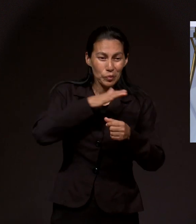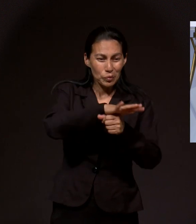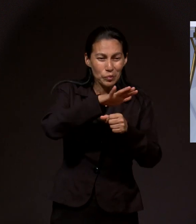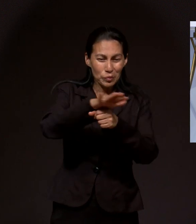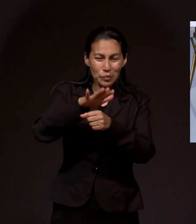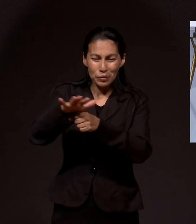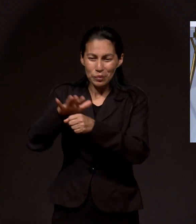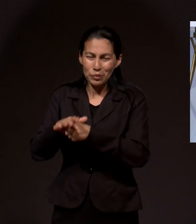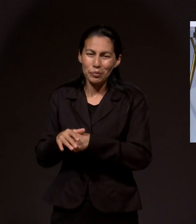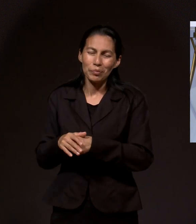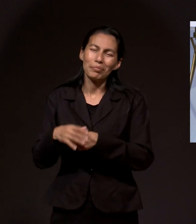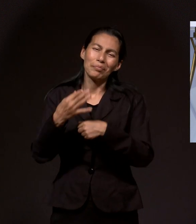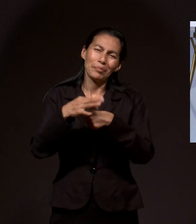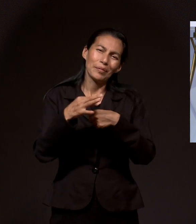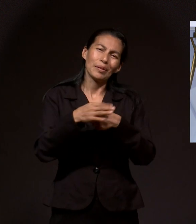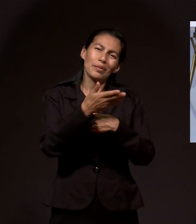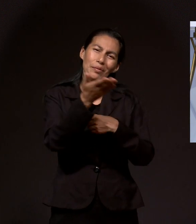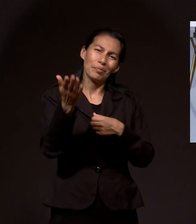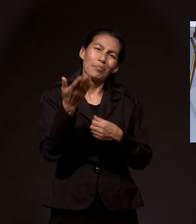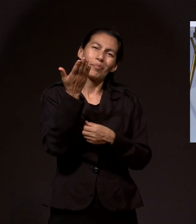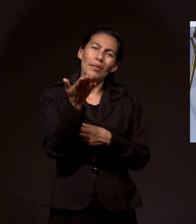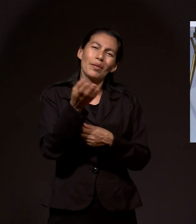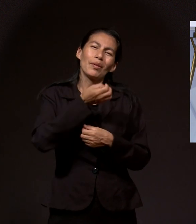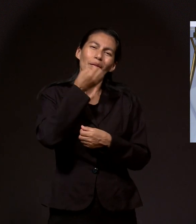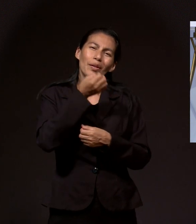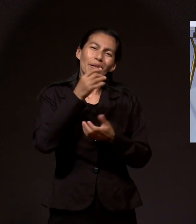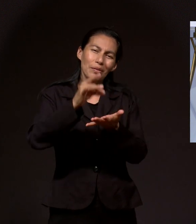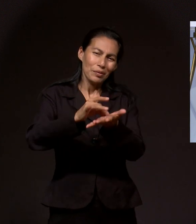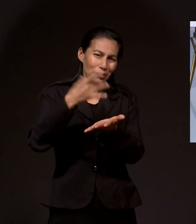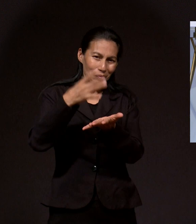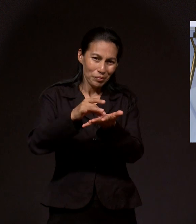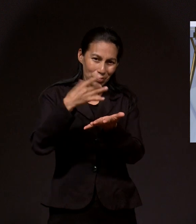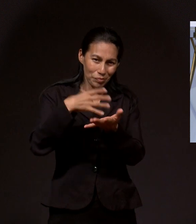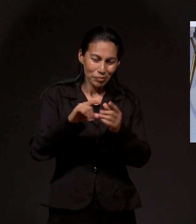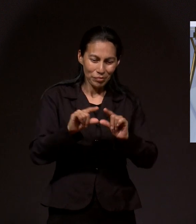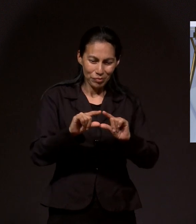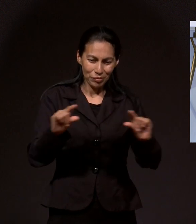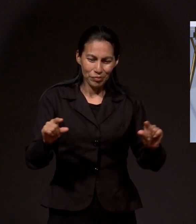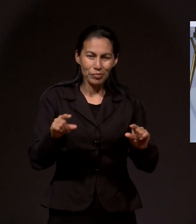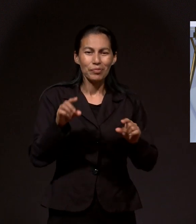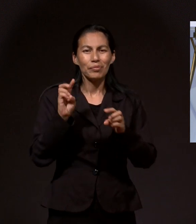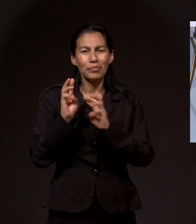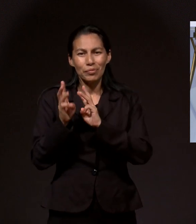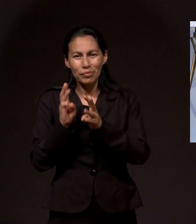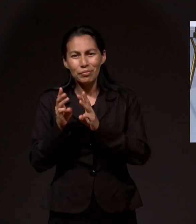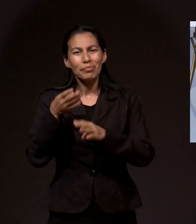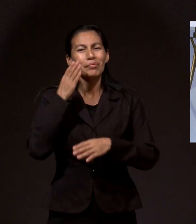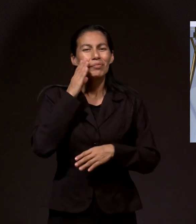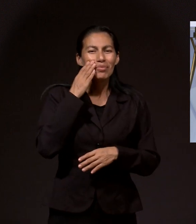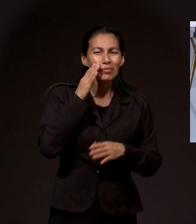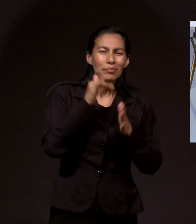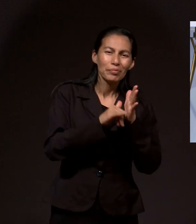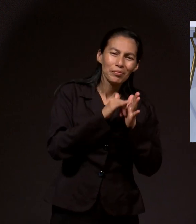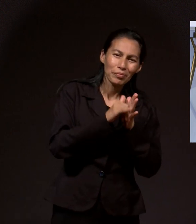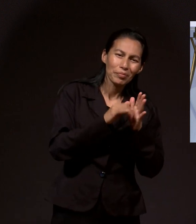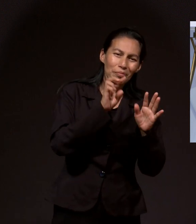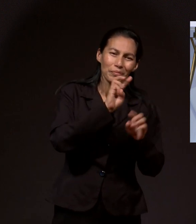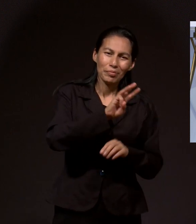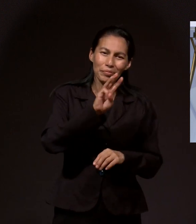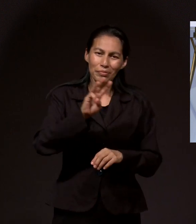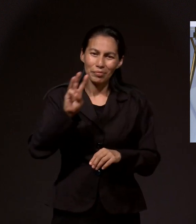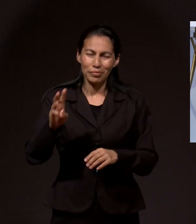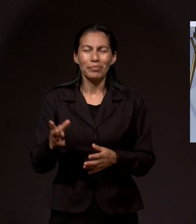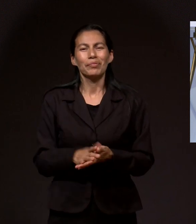escuchamos, enviemos nuestros pedidos de oración a los medios que están pasando en pantalla y también sus